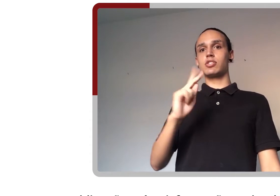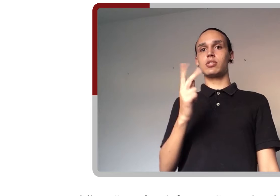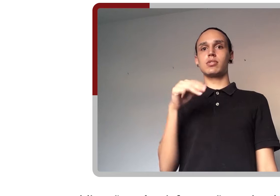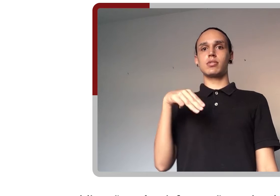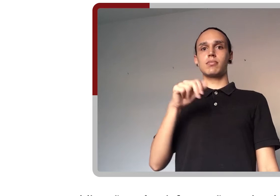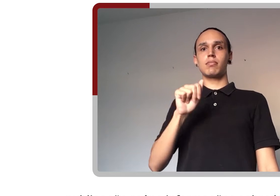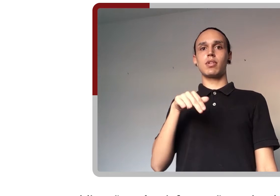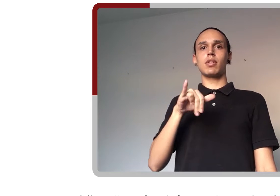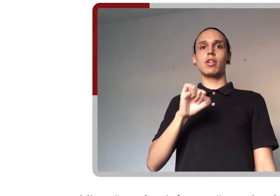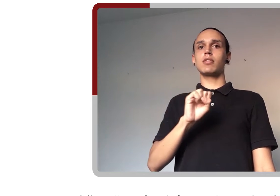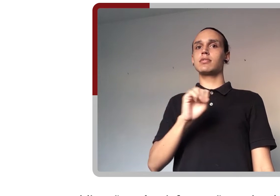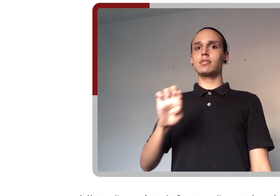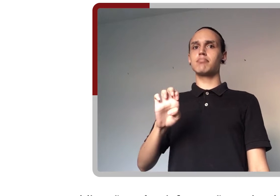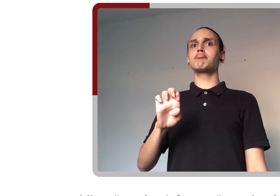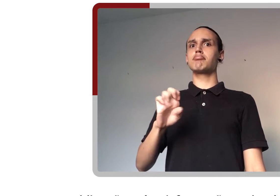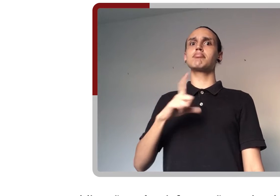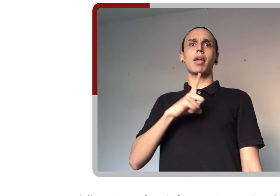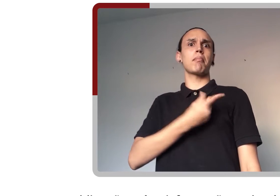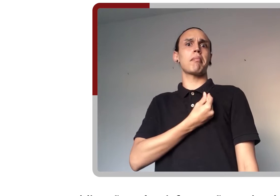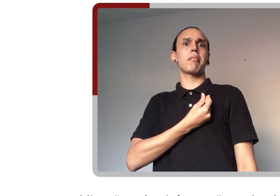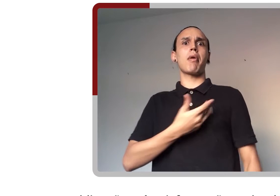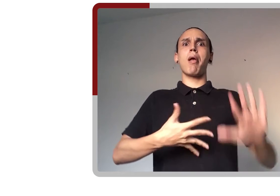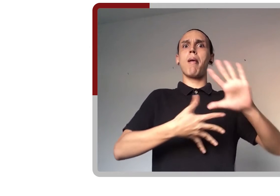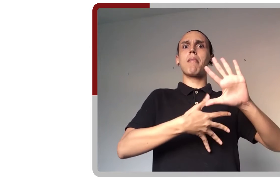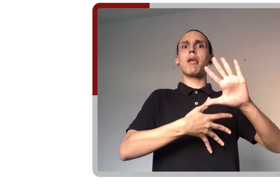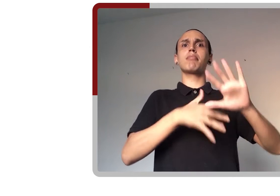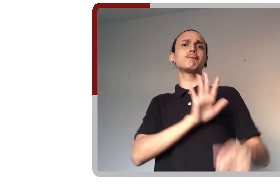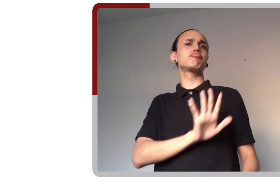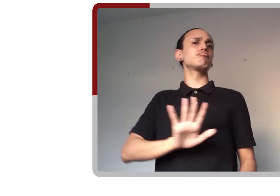agora, no AFN Acessibilidade.